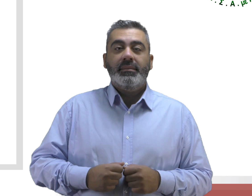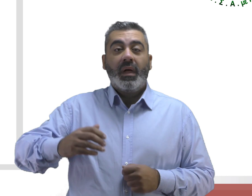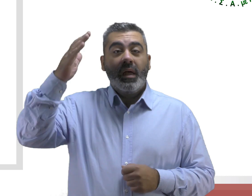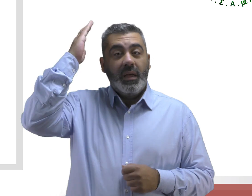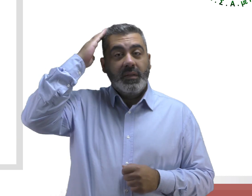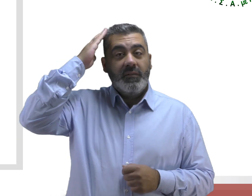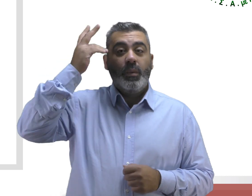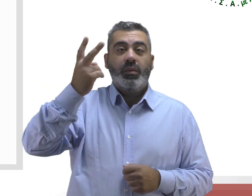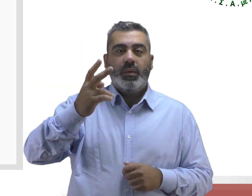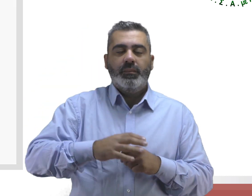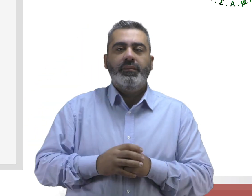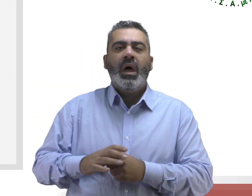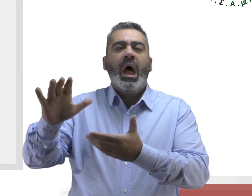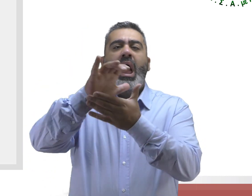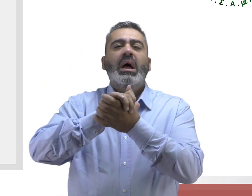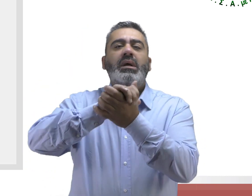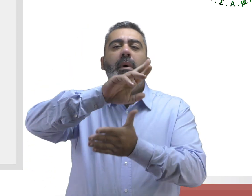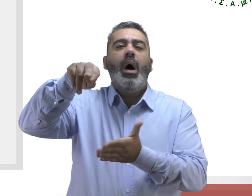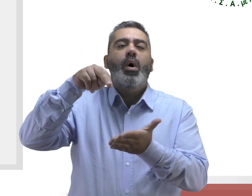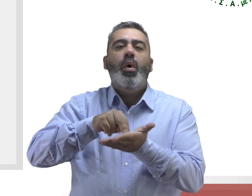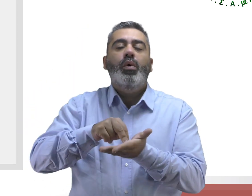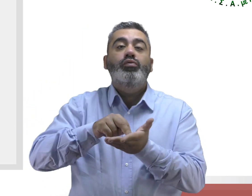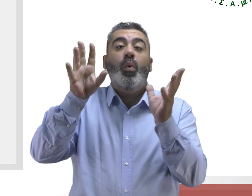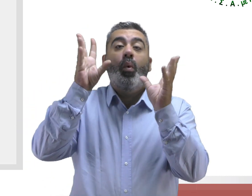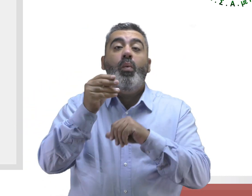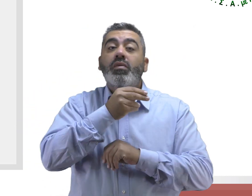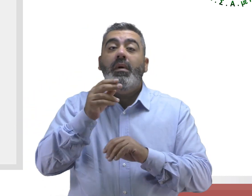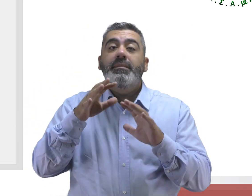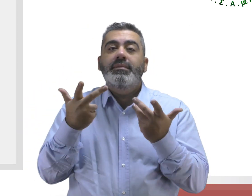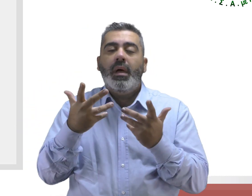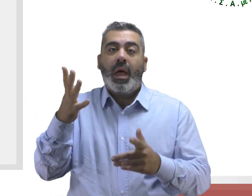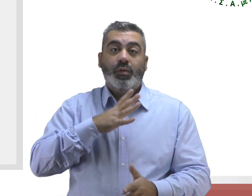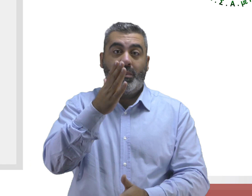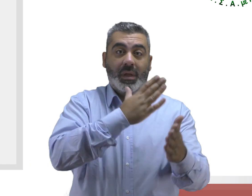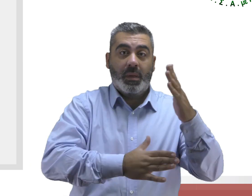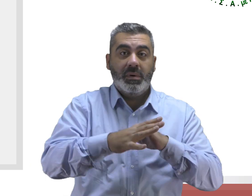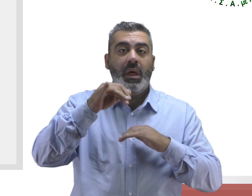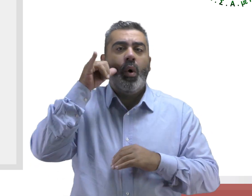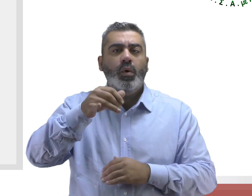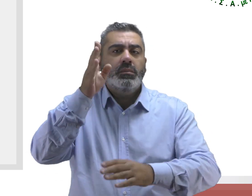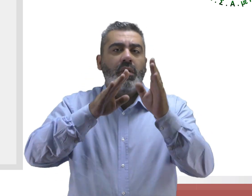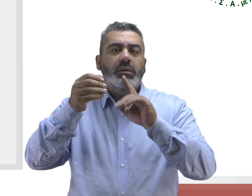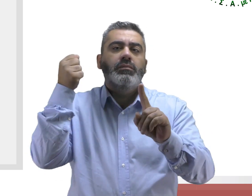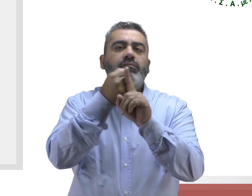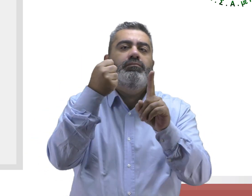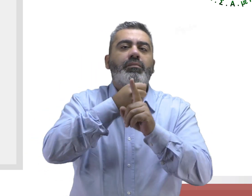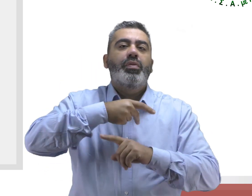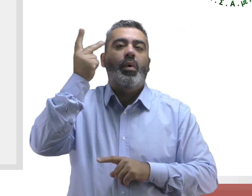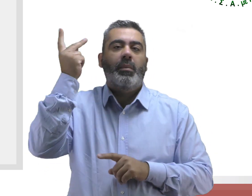Κεφ. 2. Ο ρόλος της ΕΣΑΜΕΑ στην υπεράσπιση των δικαιωμάτων των ατόμων με αναπηρία και χρόνιες παθήσεις. Η